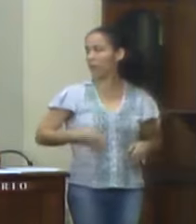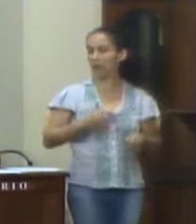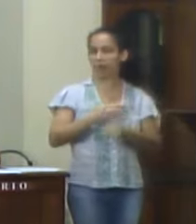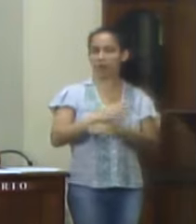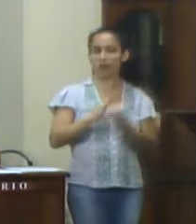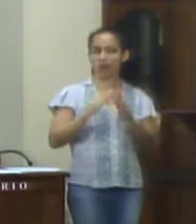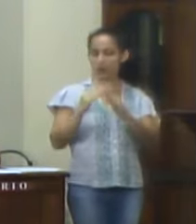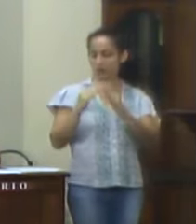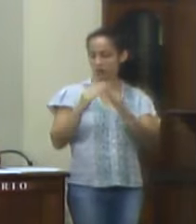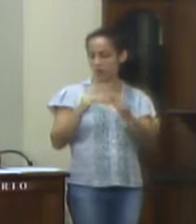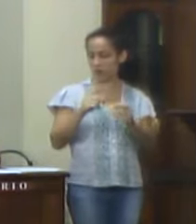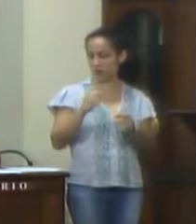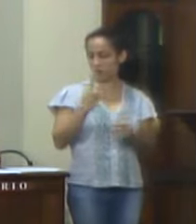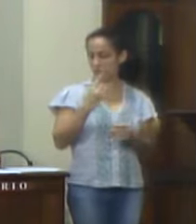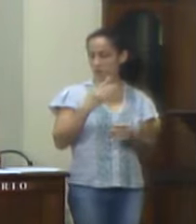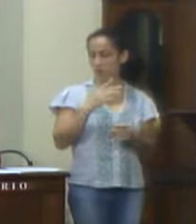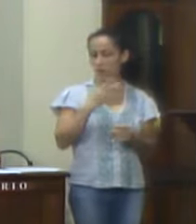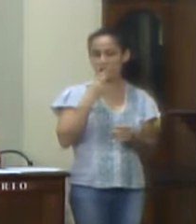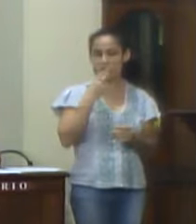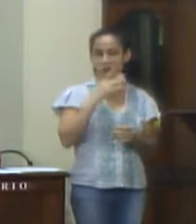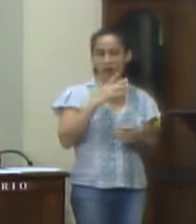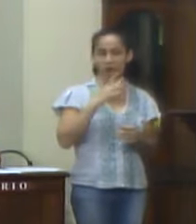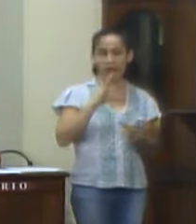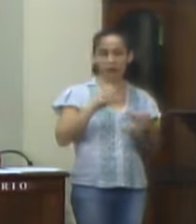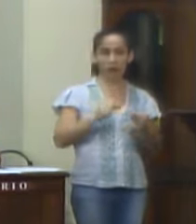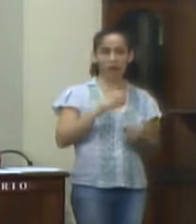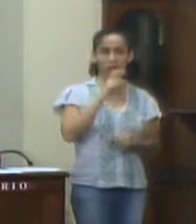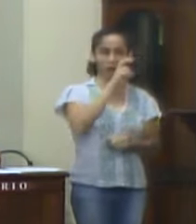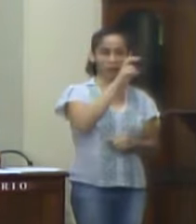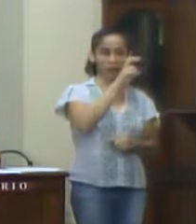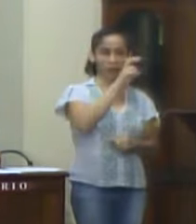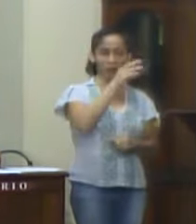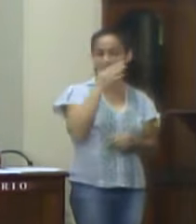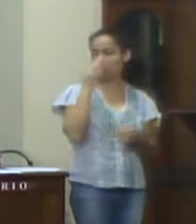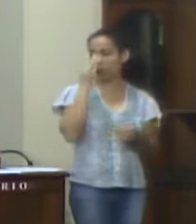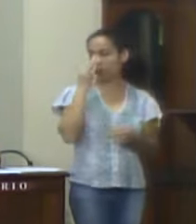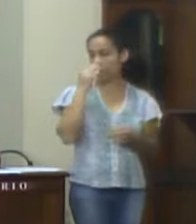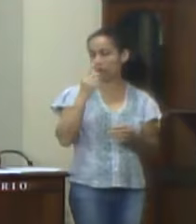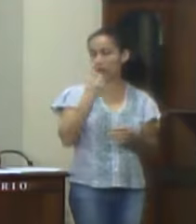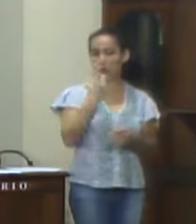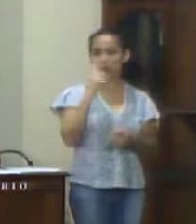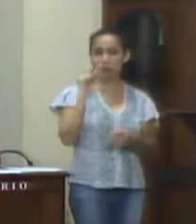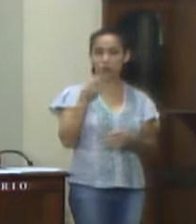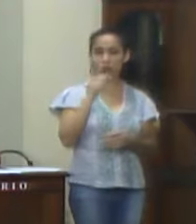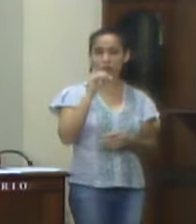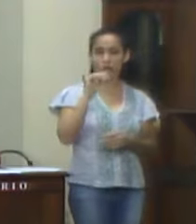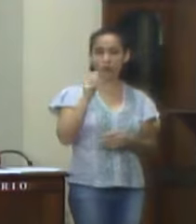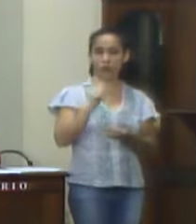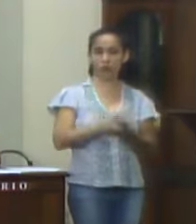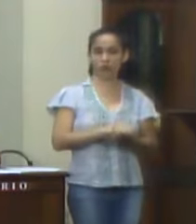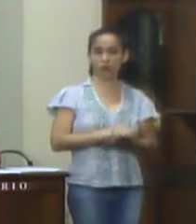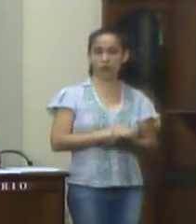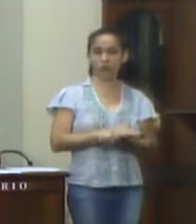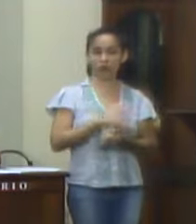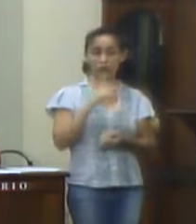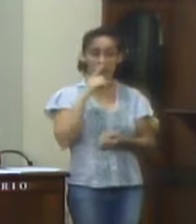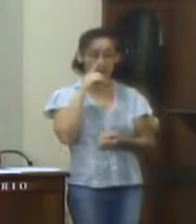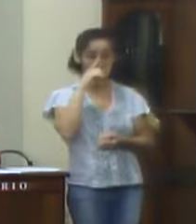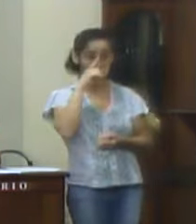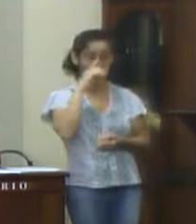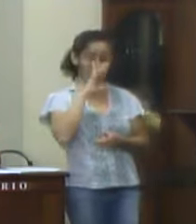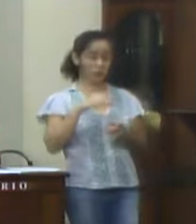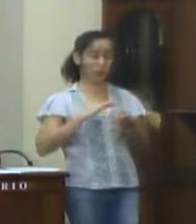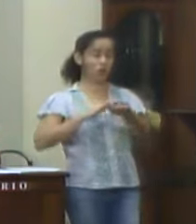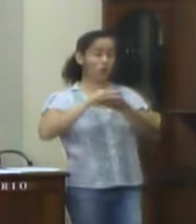casas. Um deles conta que chegou a recolher em seu quintal cinco corredores em um único dia. A situação é mais grave à noite.